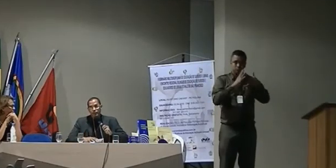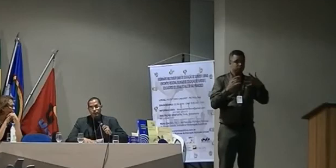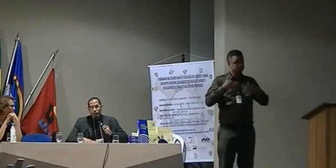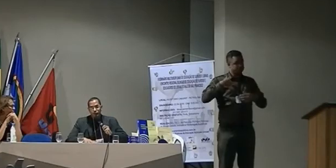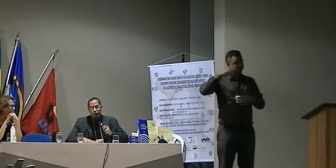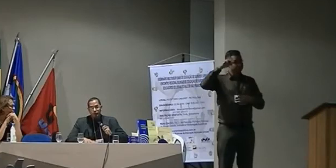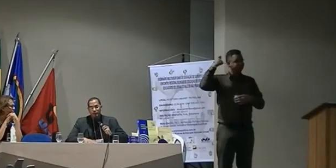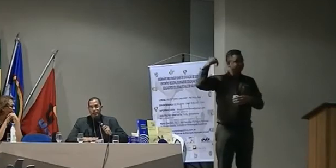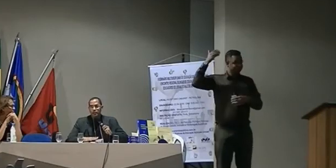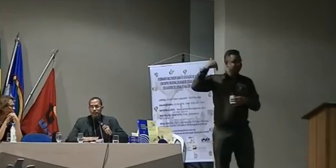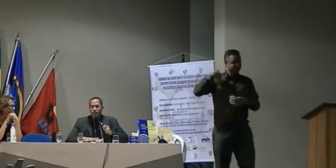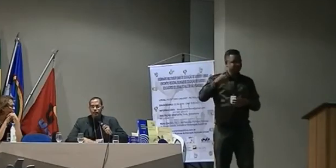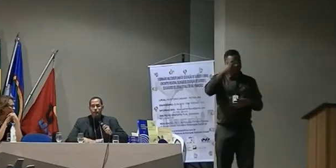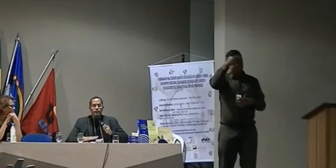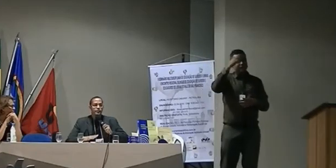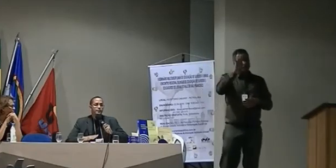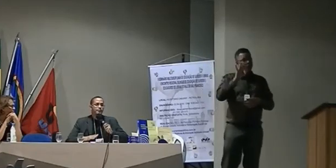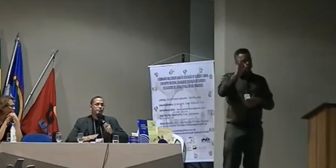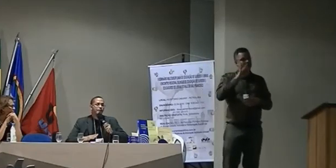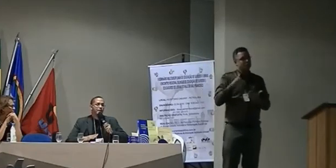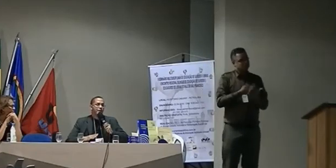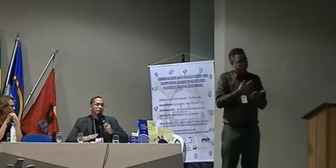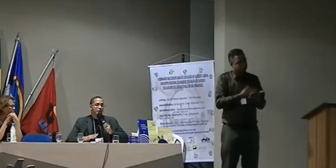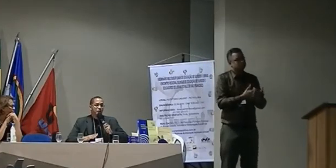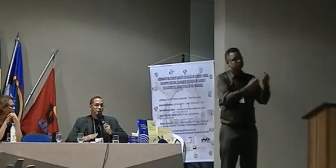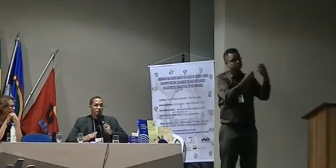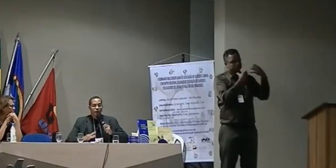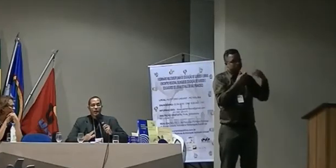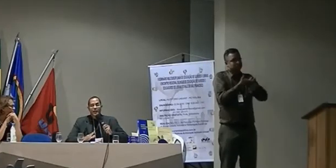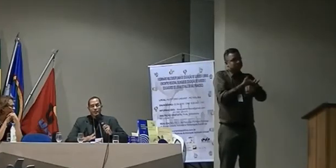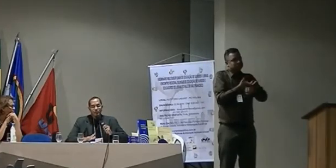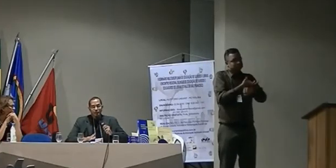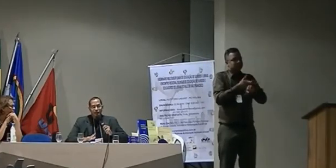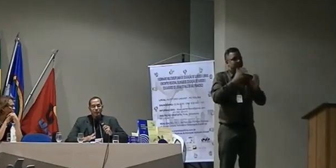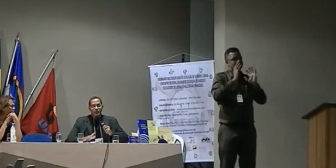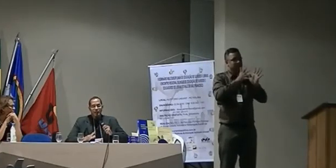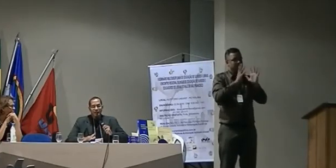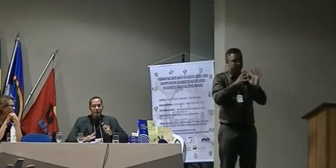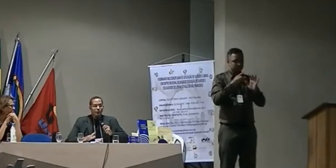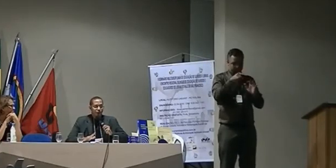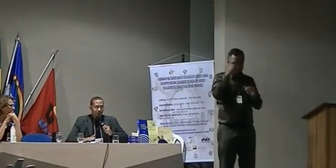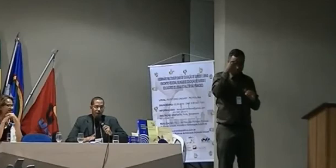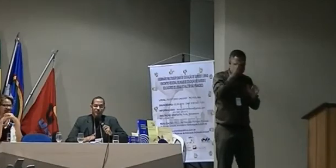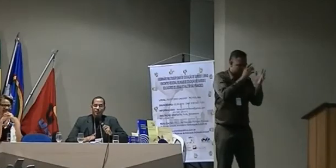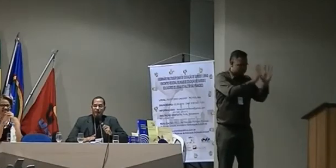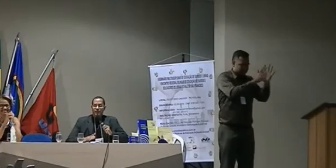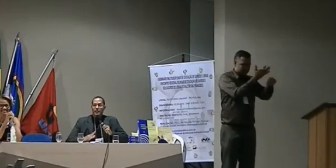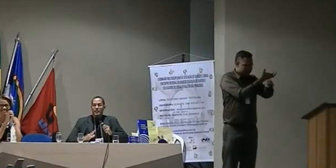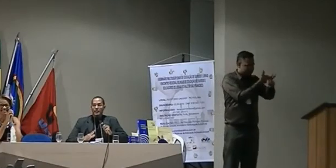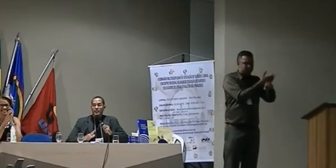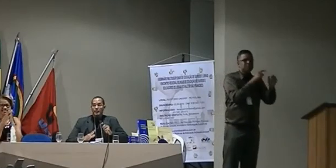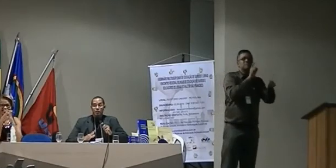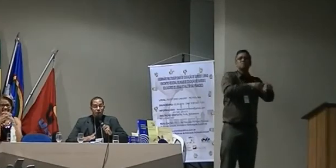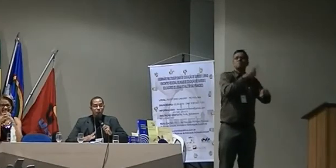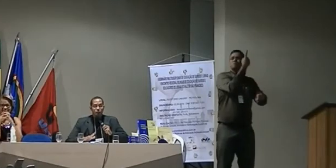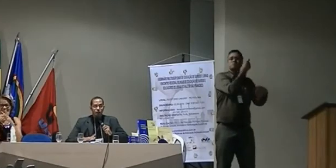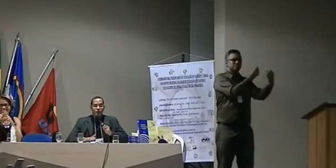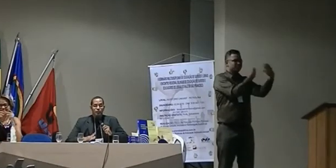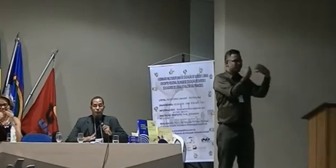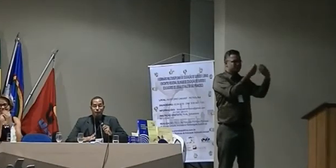faculdade e digo a vocês só aquela disciplina não me daria nenhum suporte para ser um bom professor